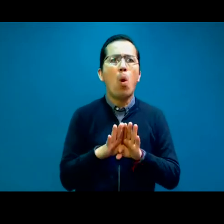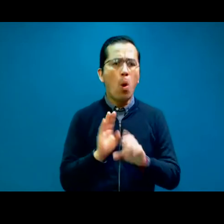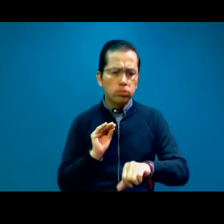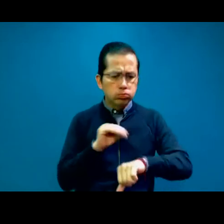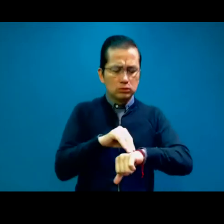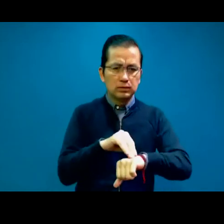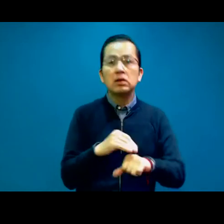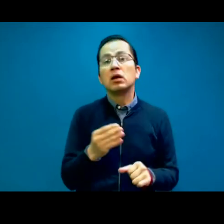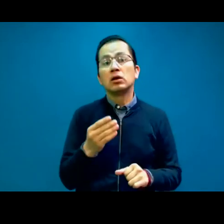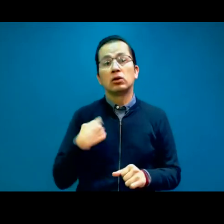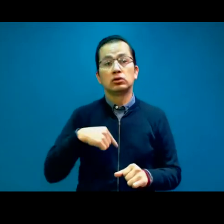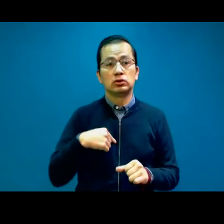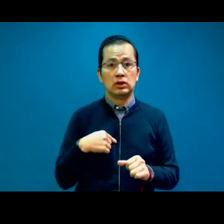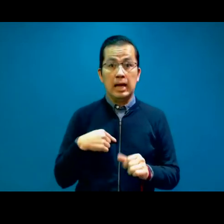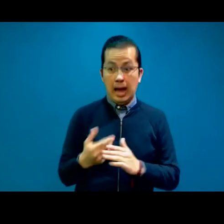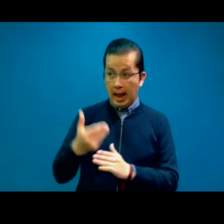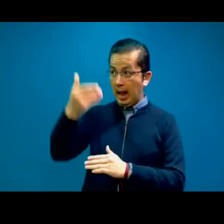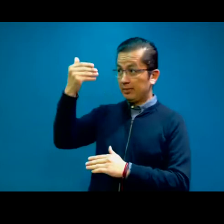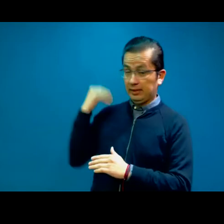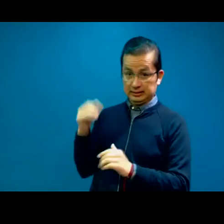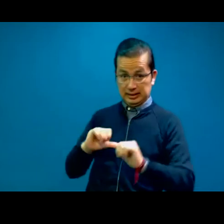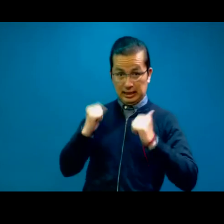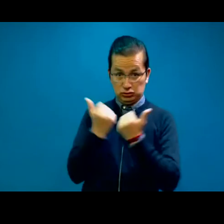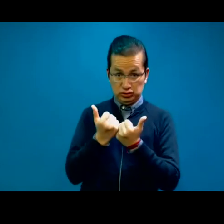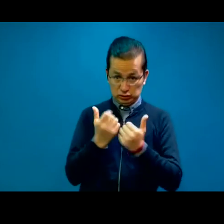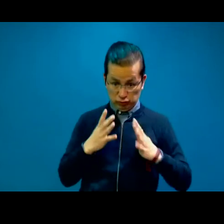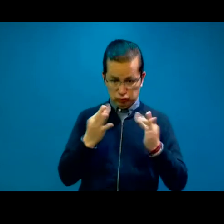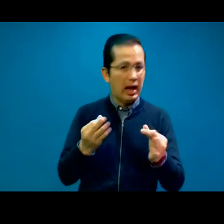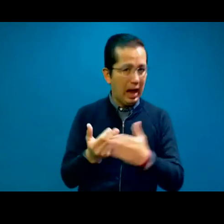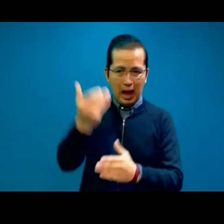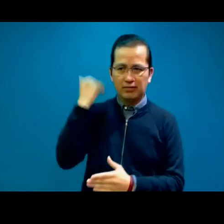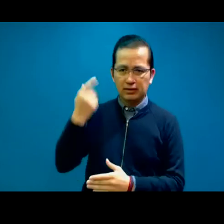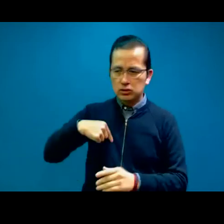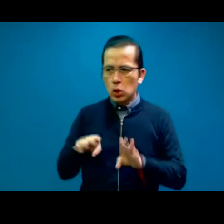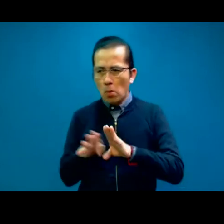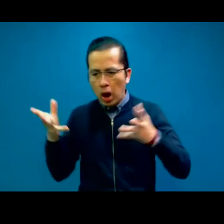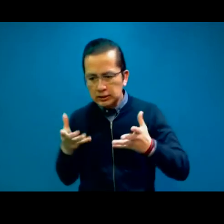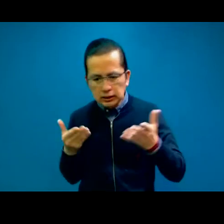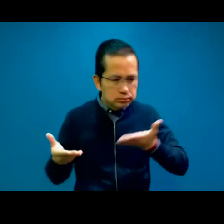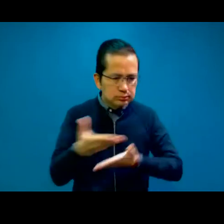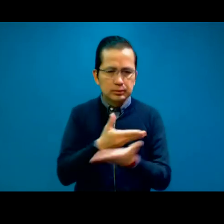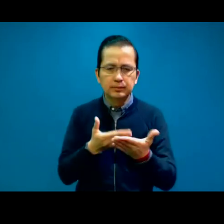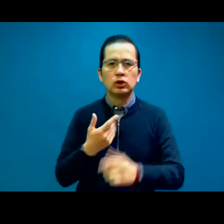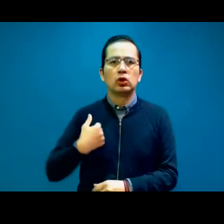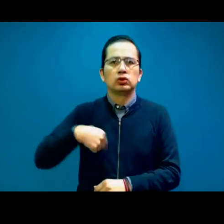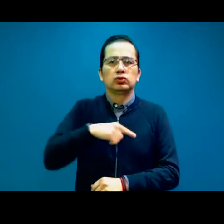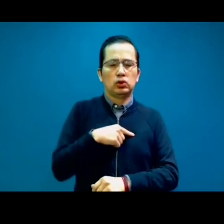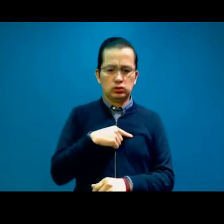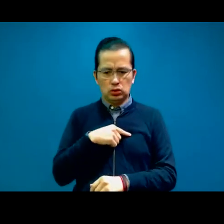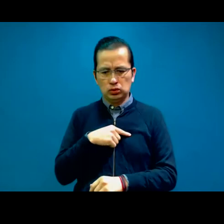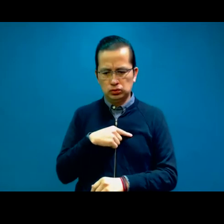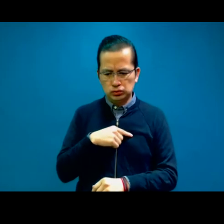la creación de la asociación. Y nuestros antecedentes nos llevan a recordar que en el año